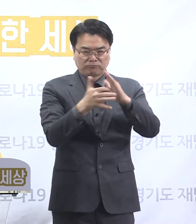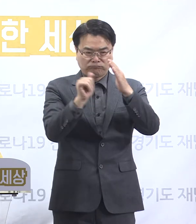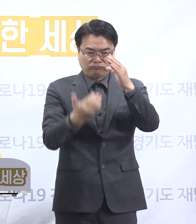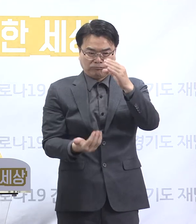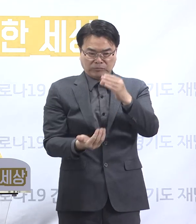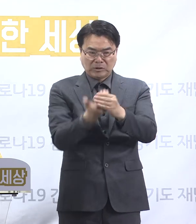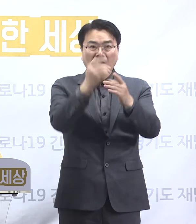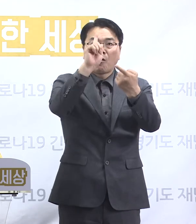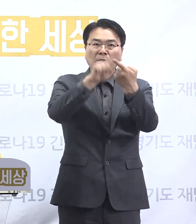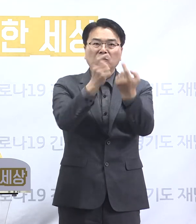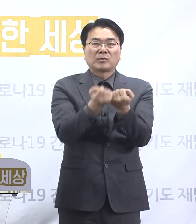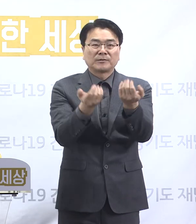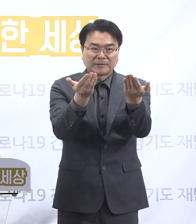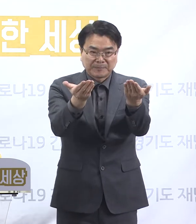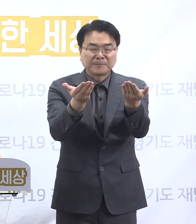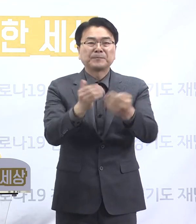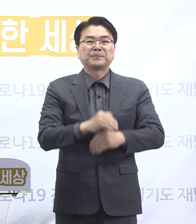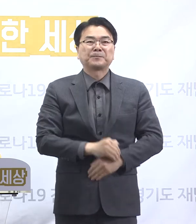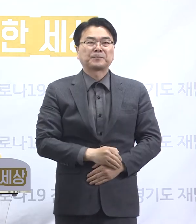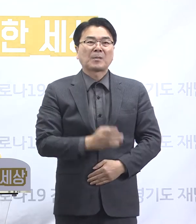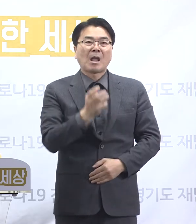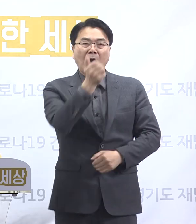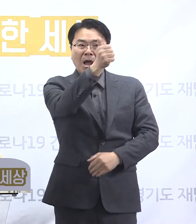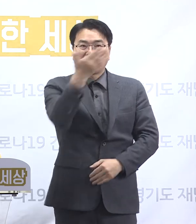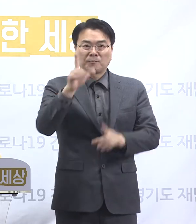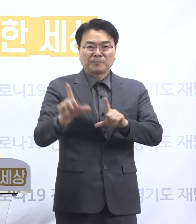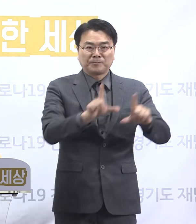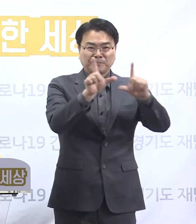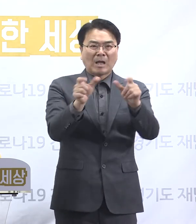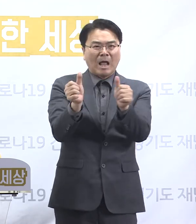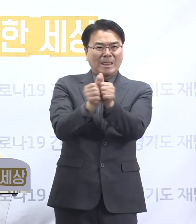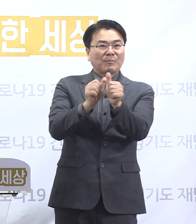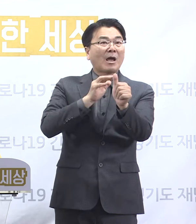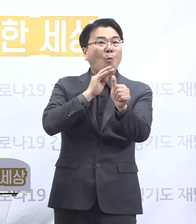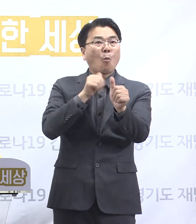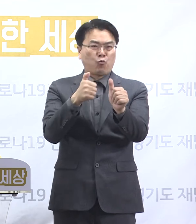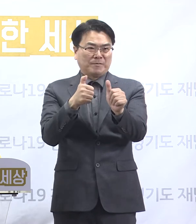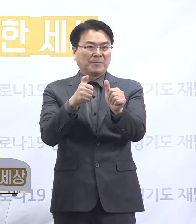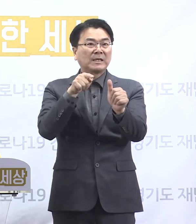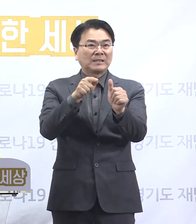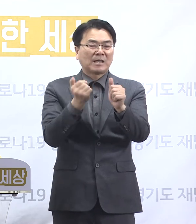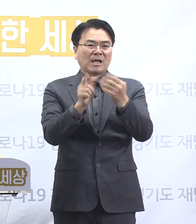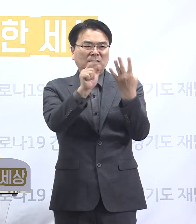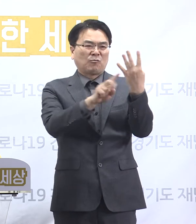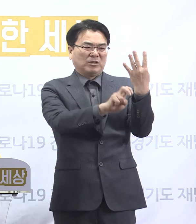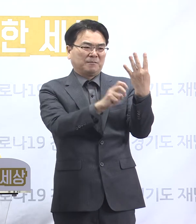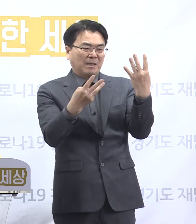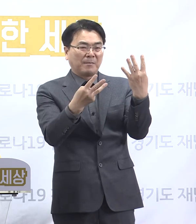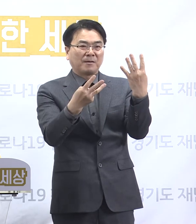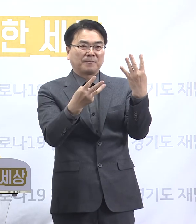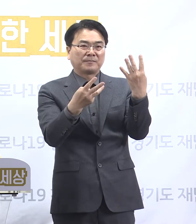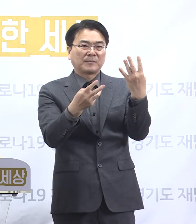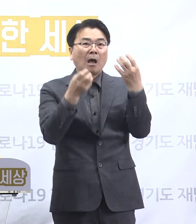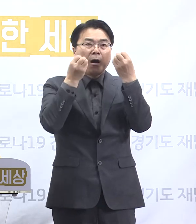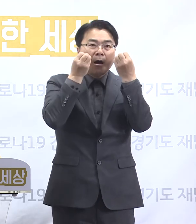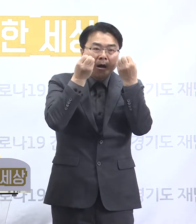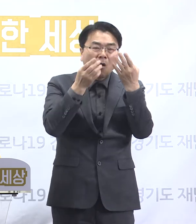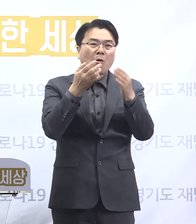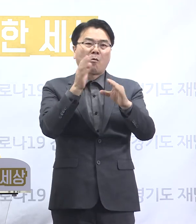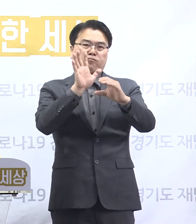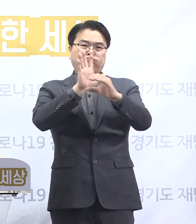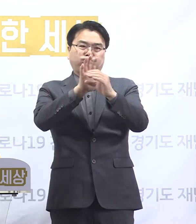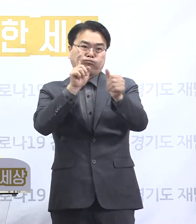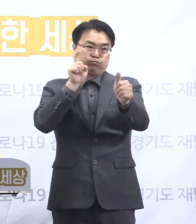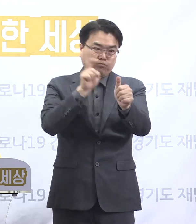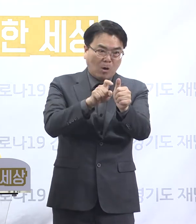말씀드리겠습니다. 경기 하남시에 거주하시는 50대 남성분이 지난 4월 23일 신규 확진 판정을